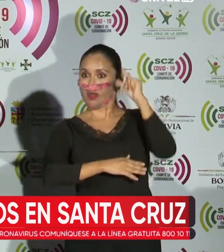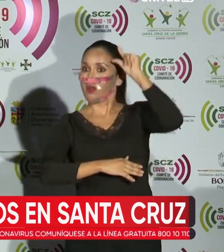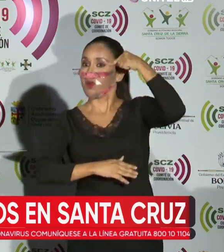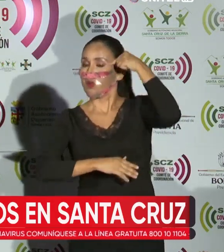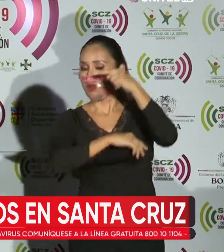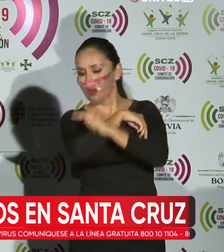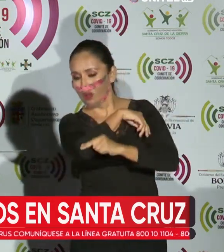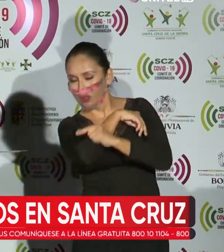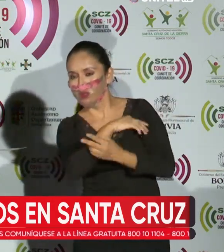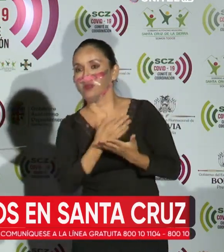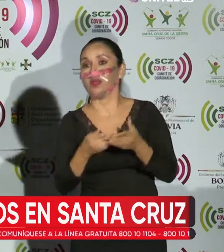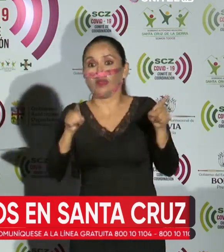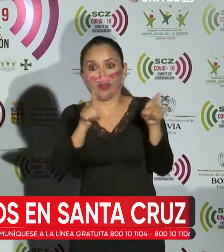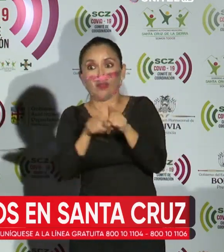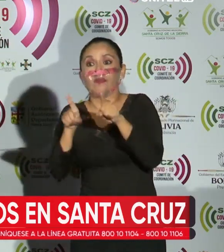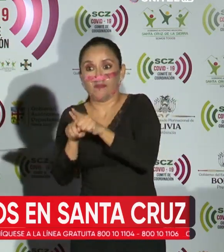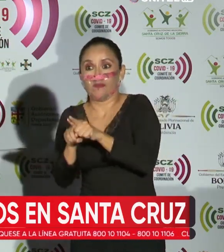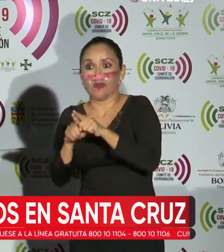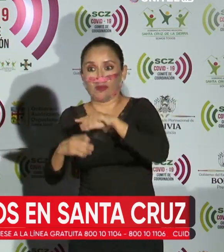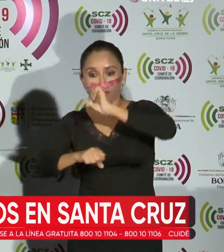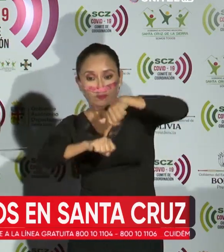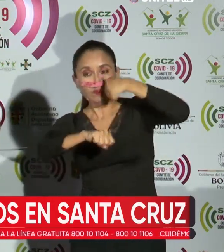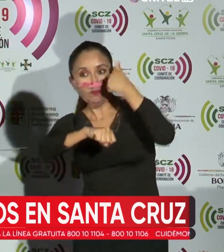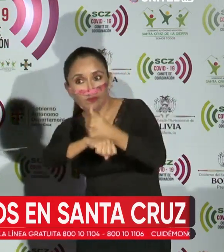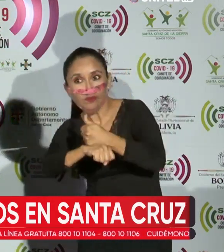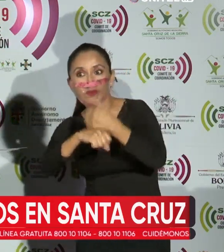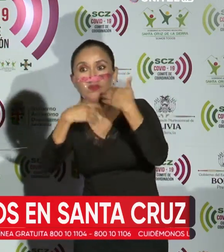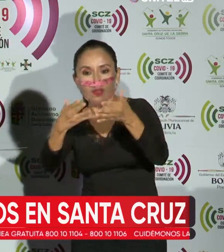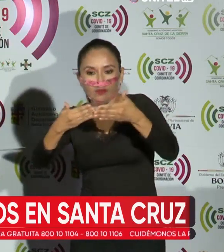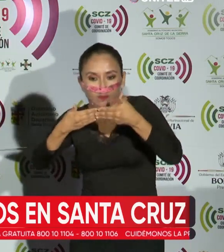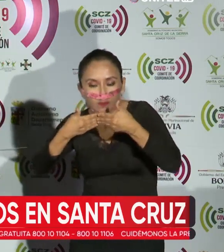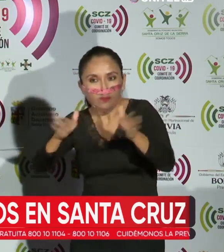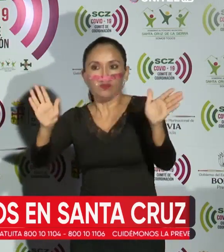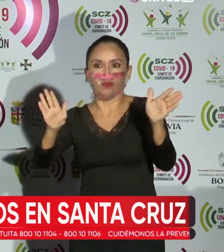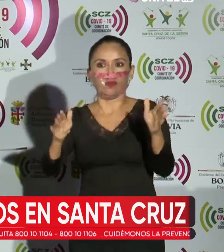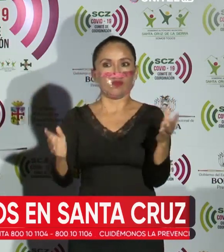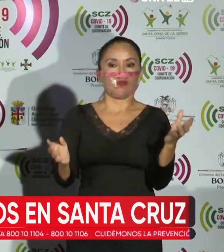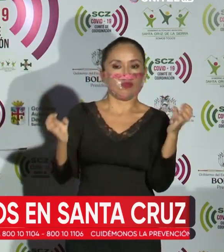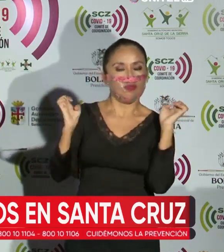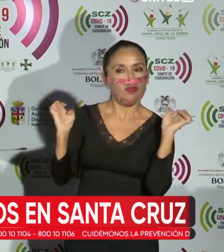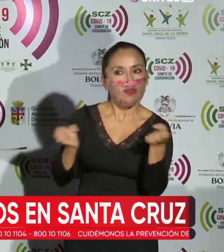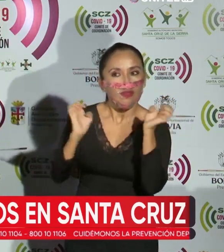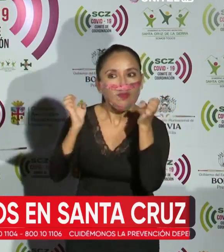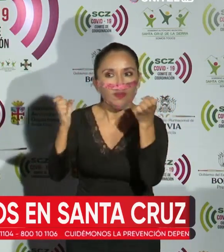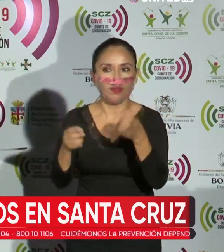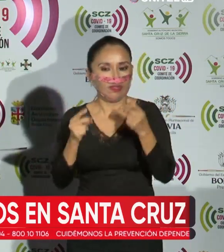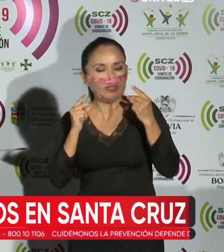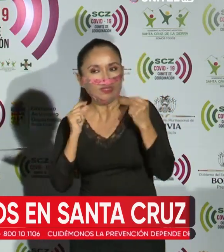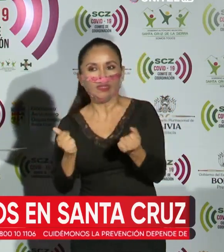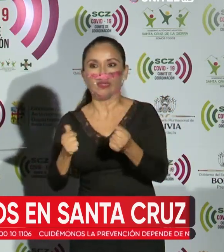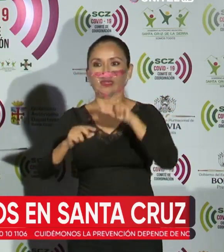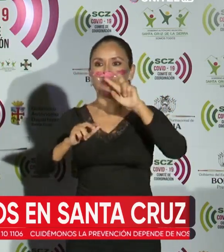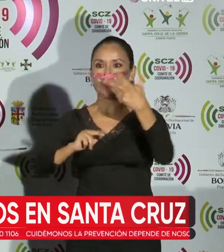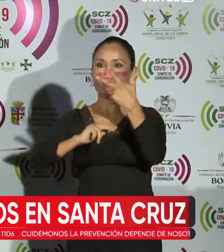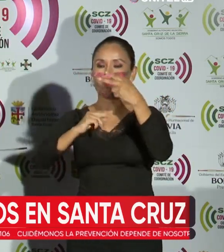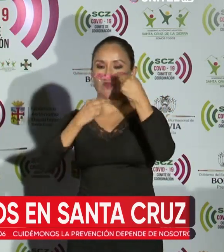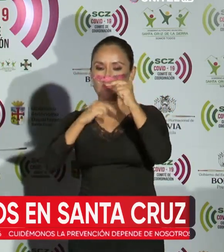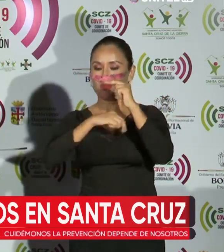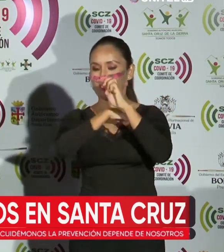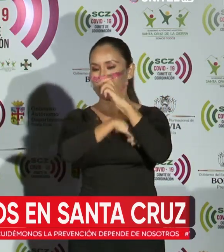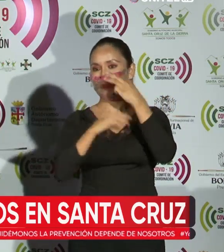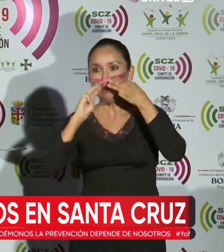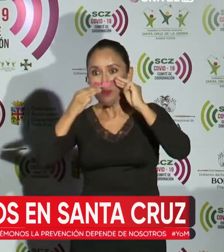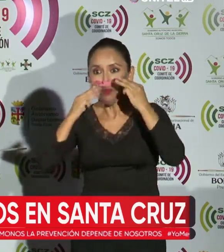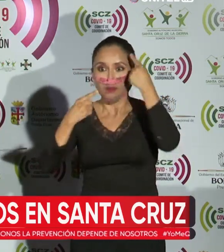nacional ha establecido su apertura extraordinaria del hospital de tercer nivel de Montero